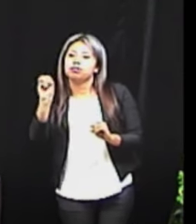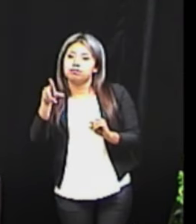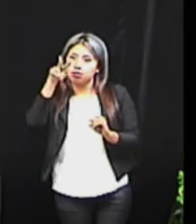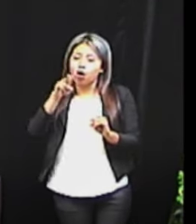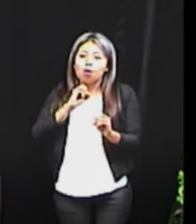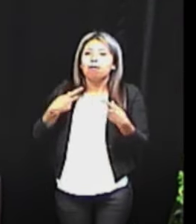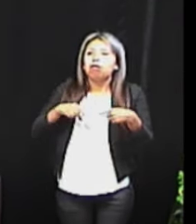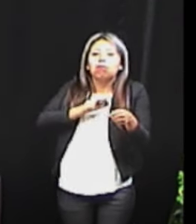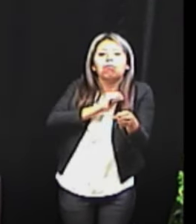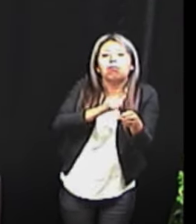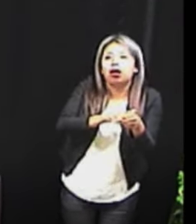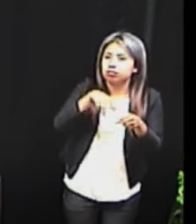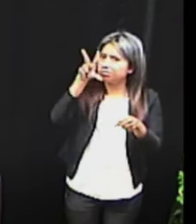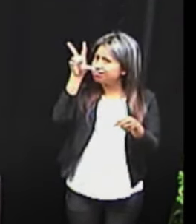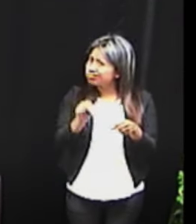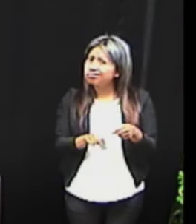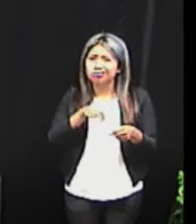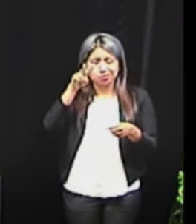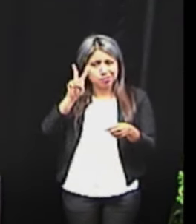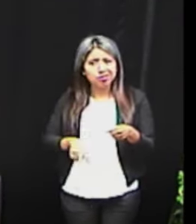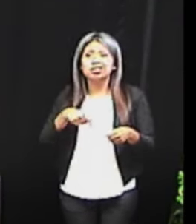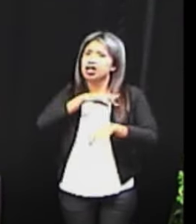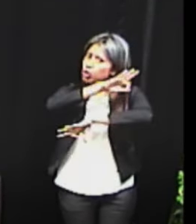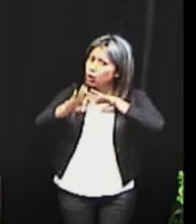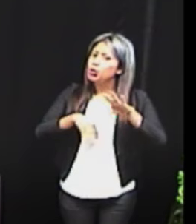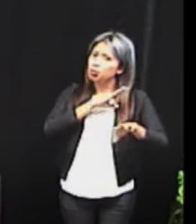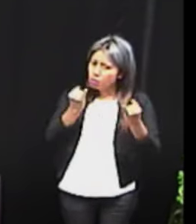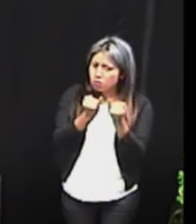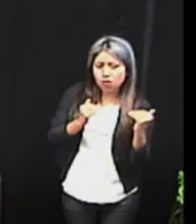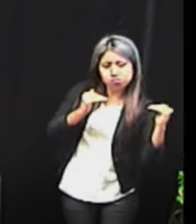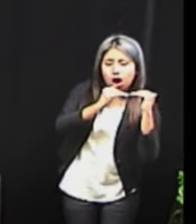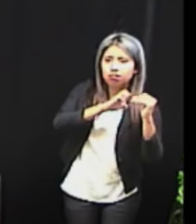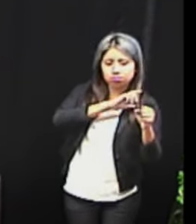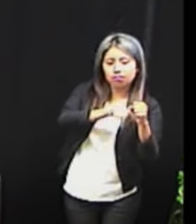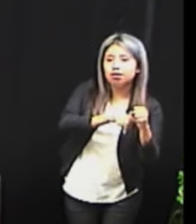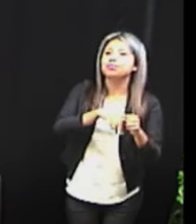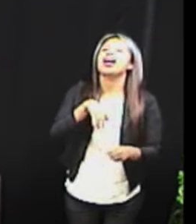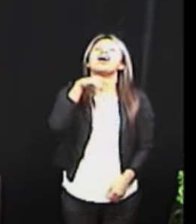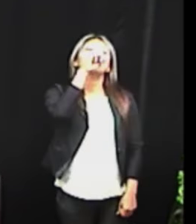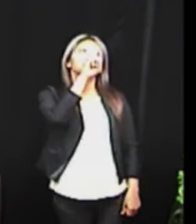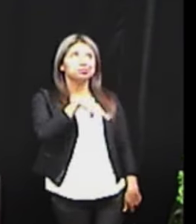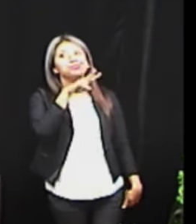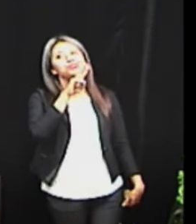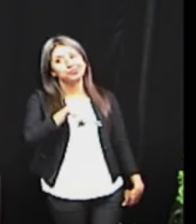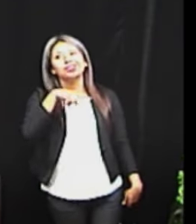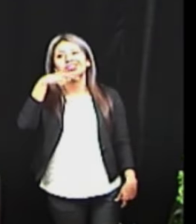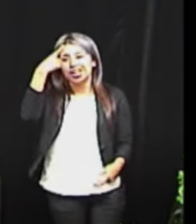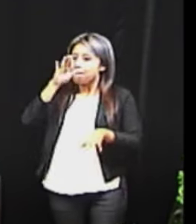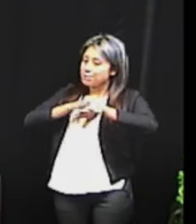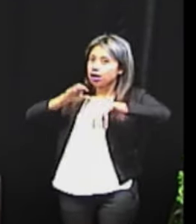especiales. Porque si lo piensan, todos tenemos algo especial. Así es, maestra. De igual forma,